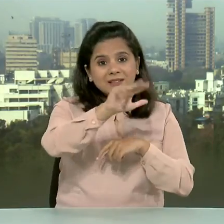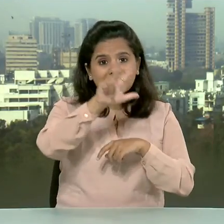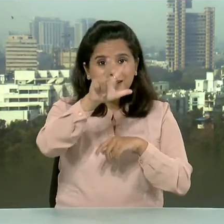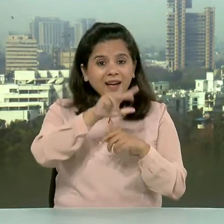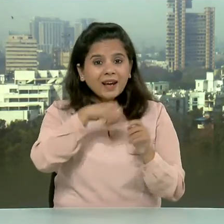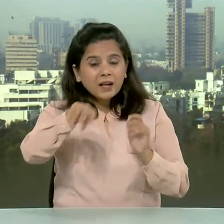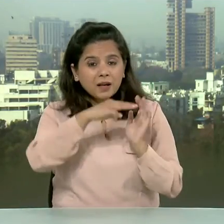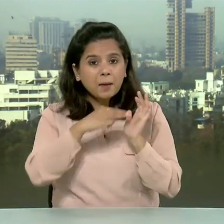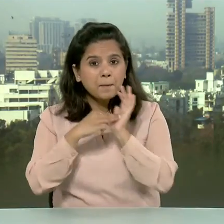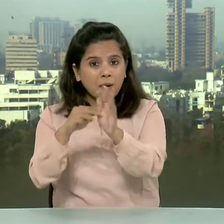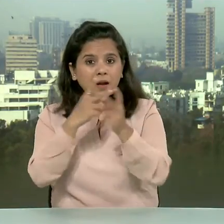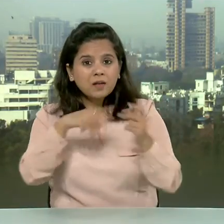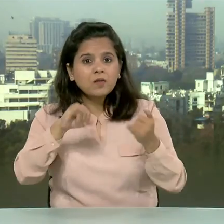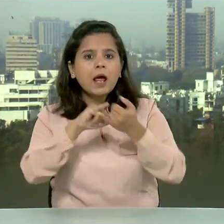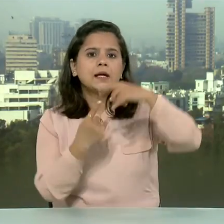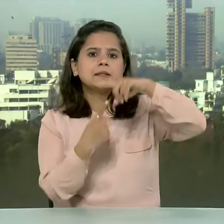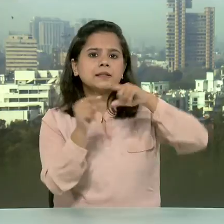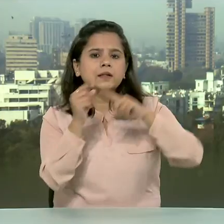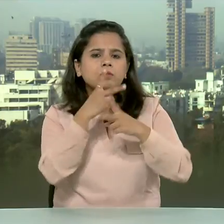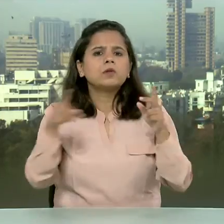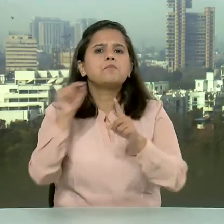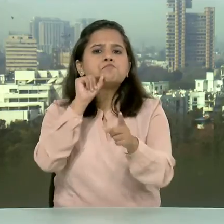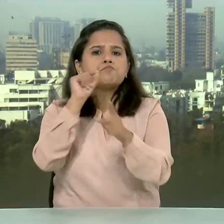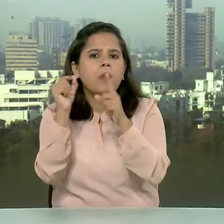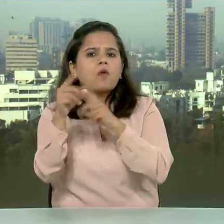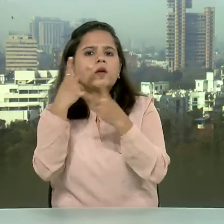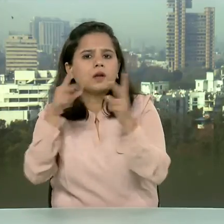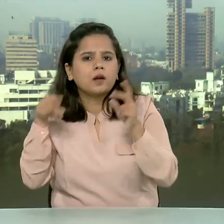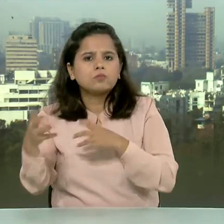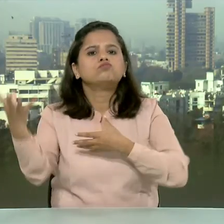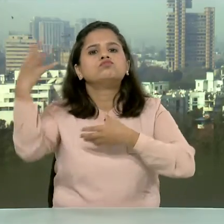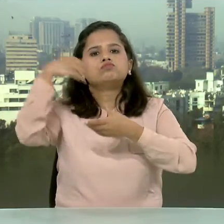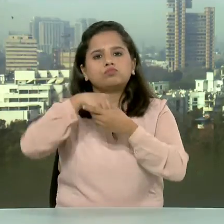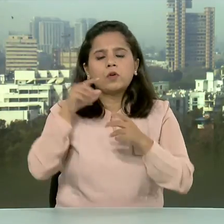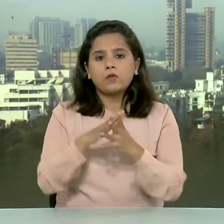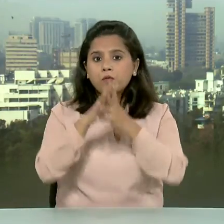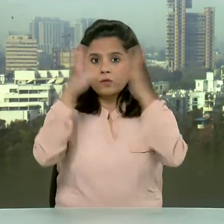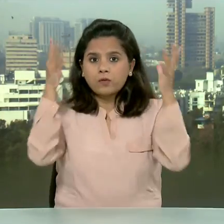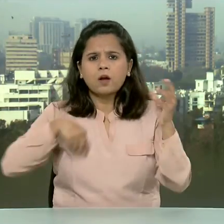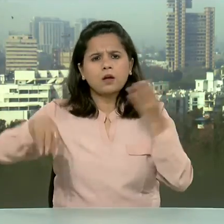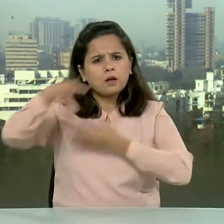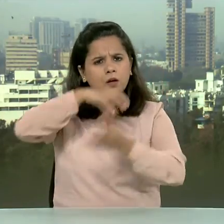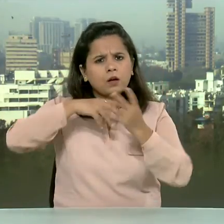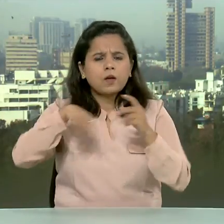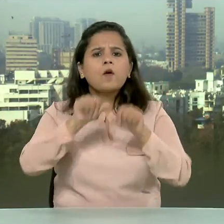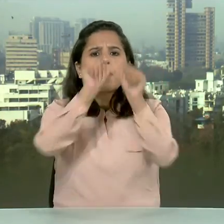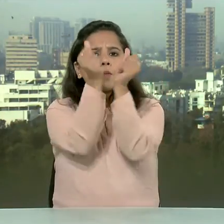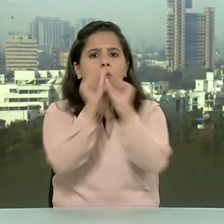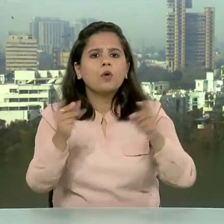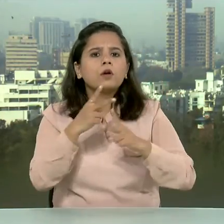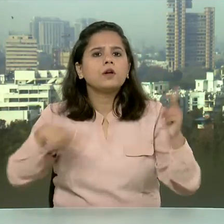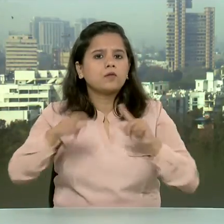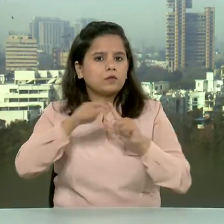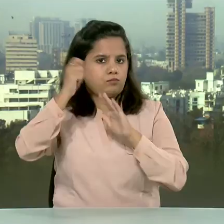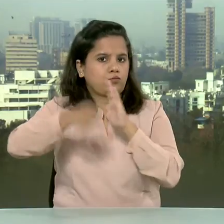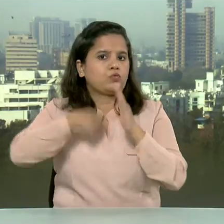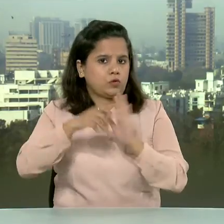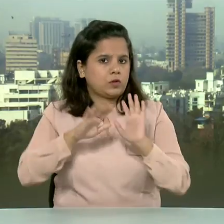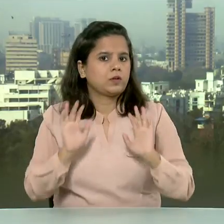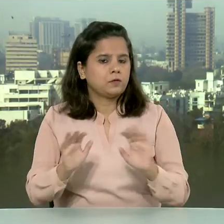स्टीपी सार्वजनिक निजी भागिदारी से पूरी की गई पहली हाईप्रिट इन्यूटी मॉडल वाली परियोजना है